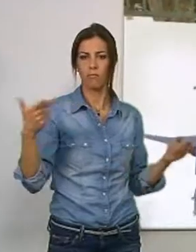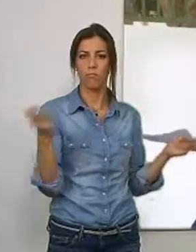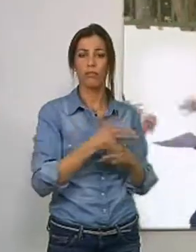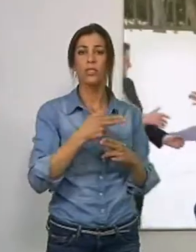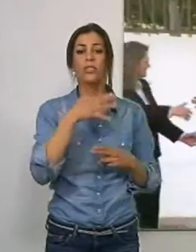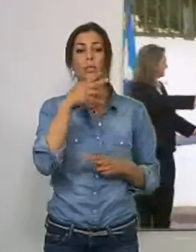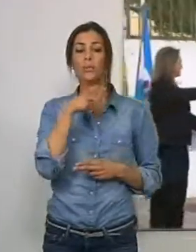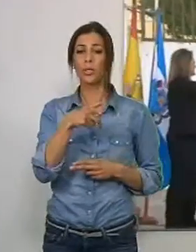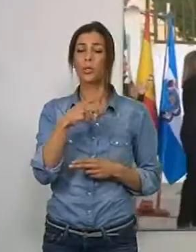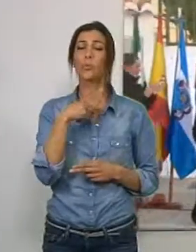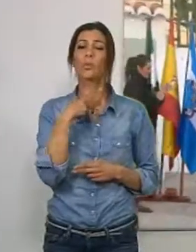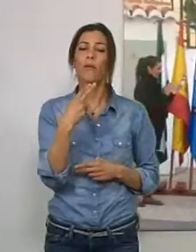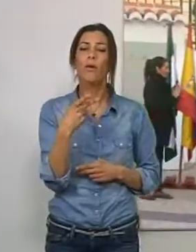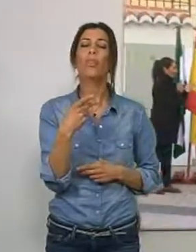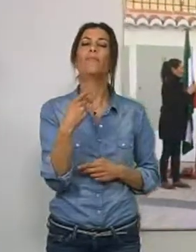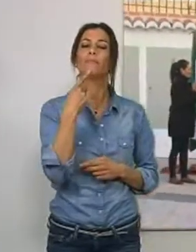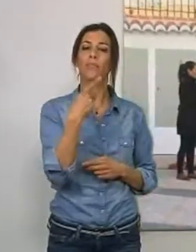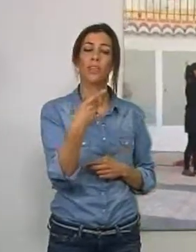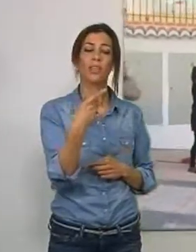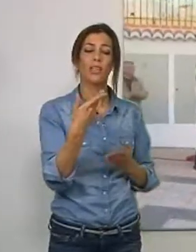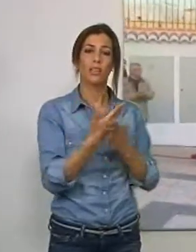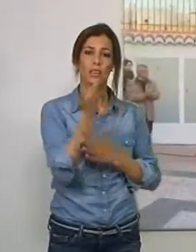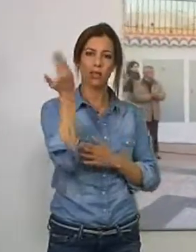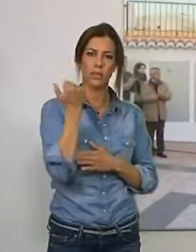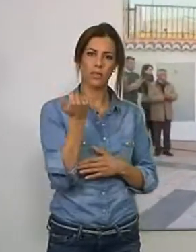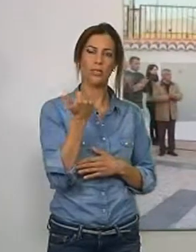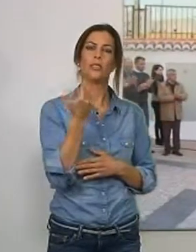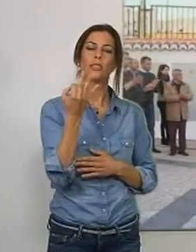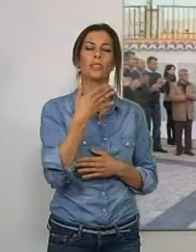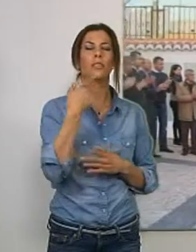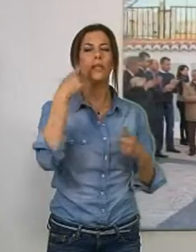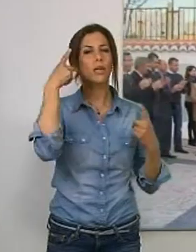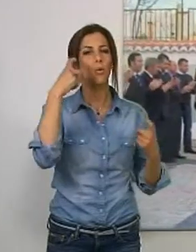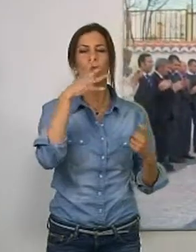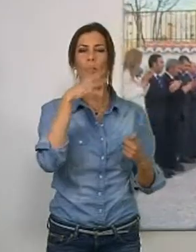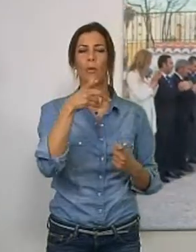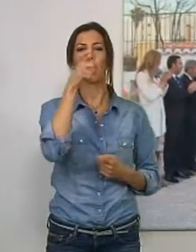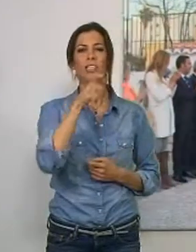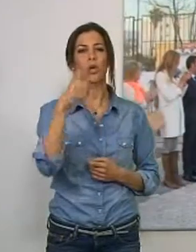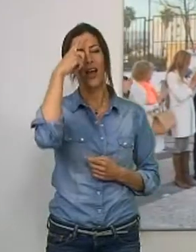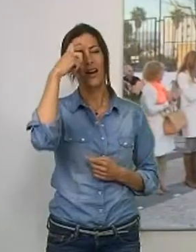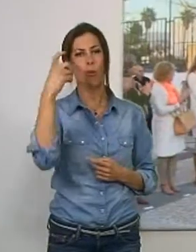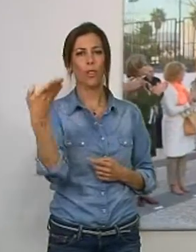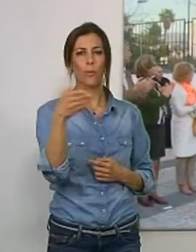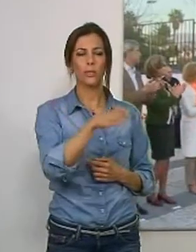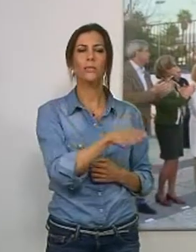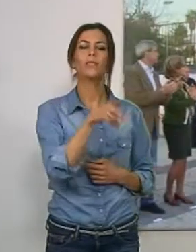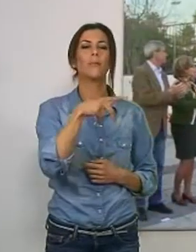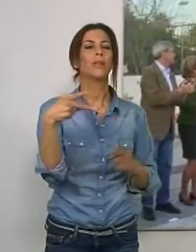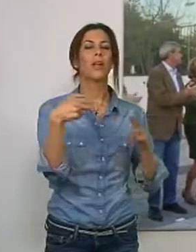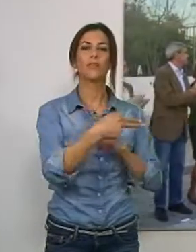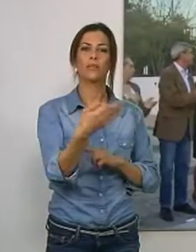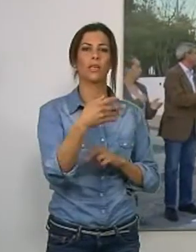víctima del terrorismo incidió en que en el día de ayer era para el recuerdo de las víctimas y evitar que se